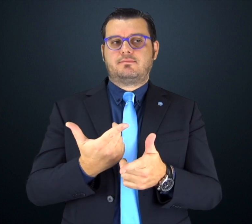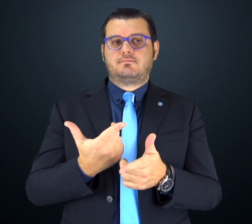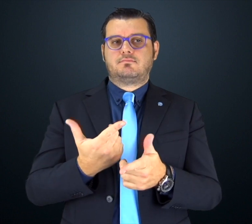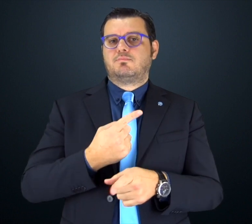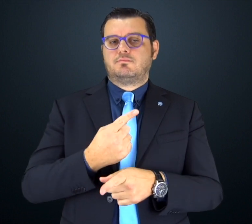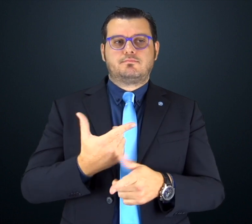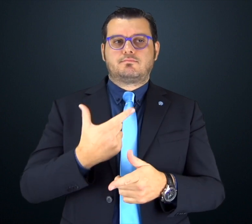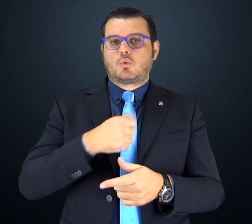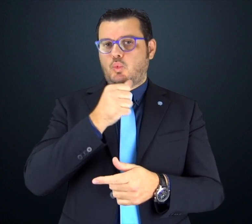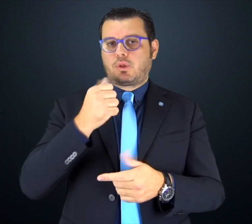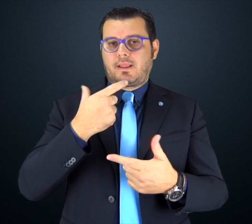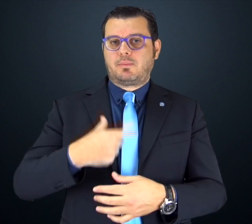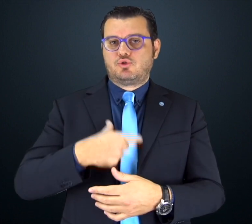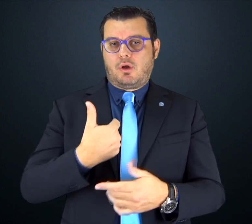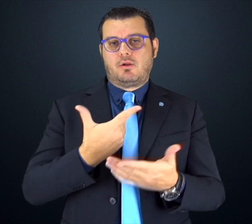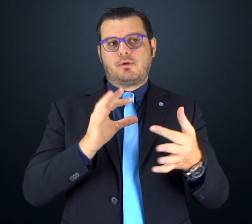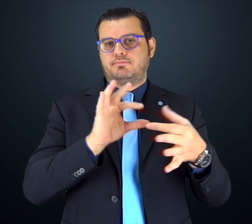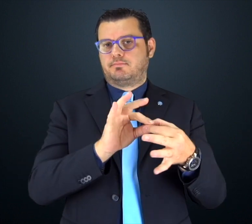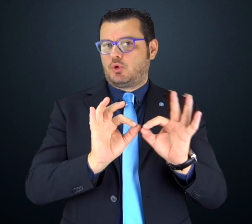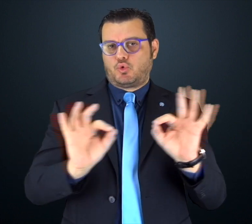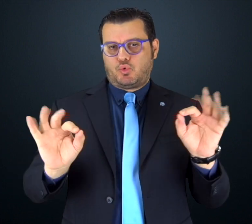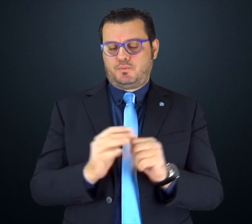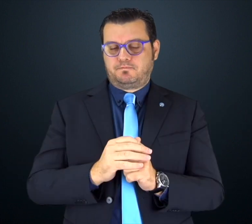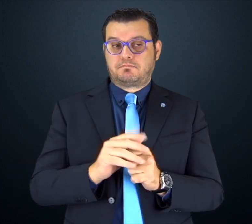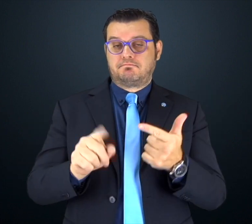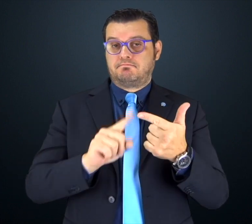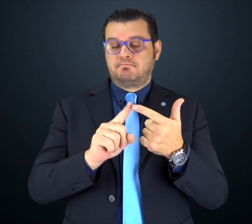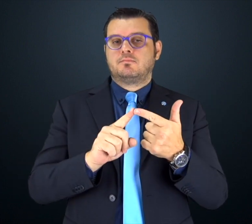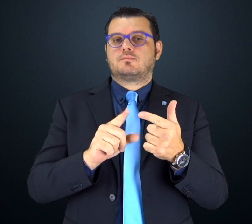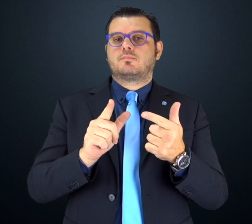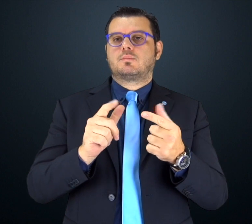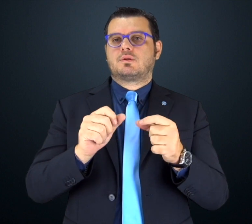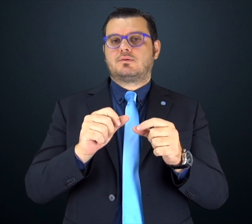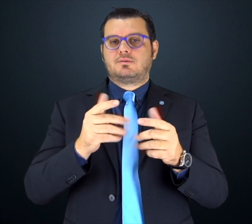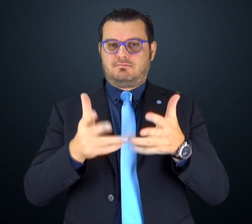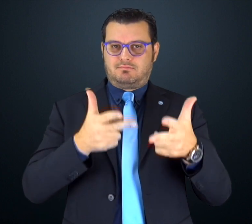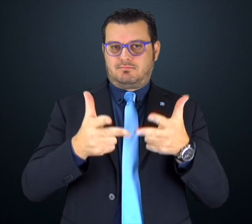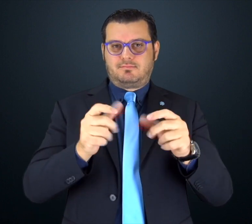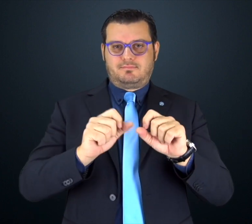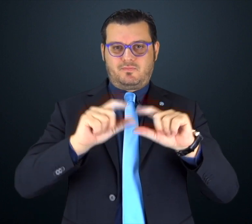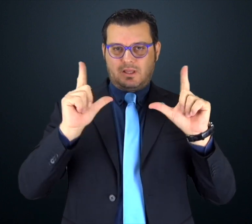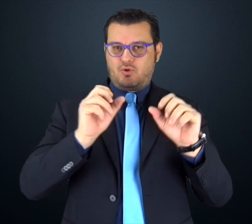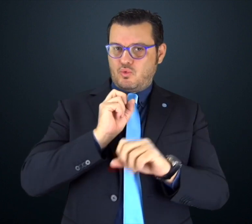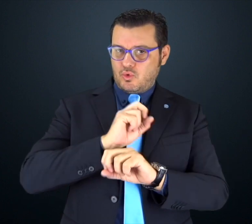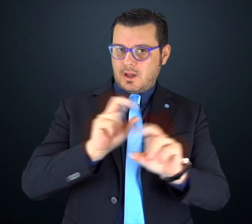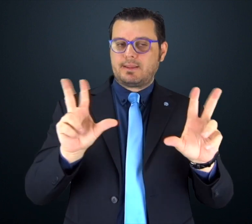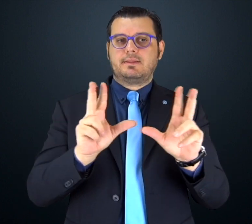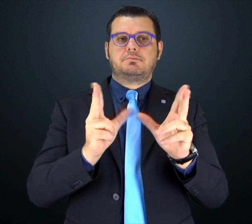Ogni comunicazione, notizia, messaggi del presidente o dei dirigenti, sarà pienamente accessibile.